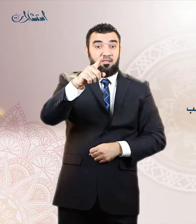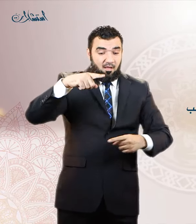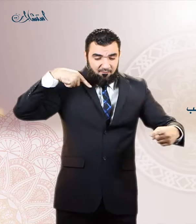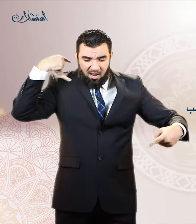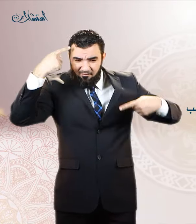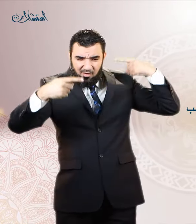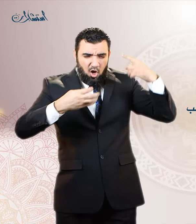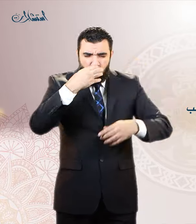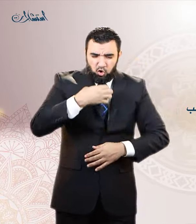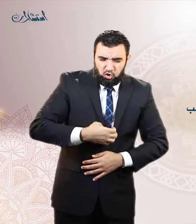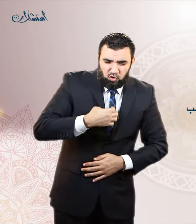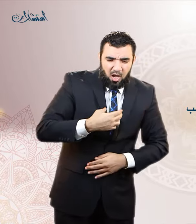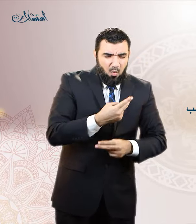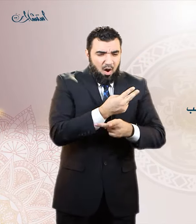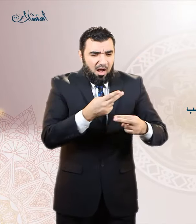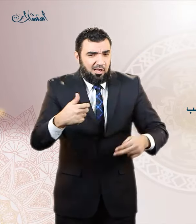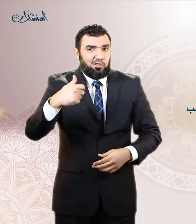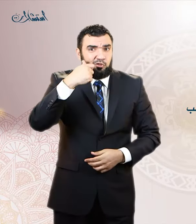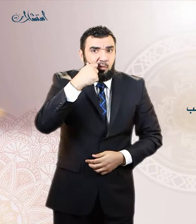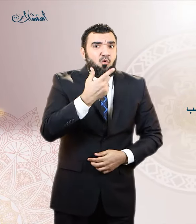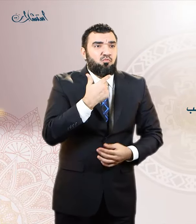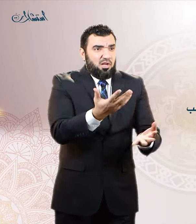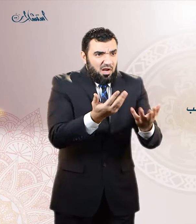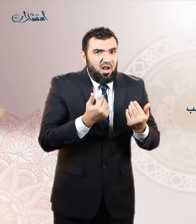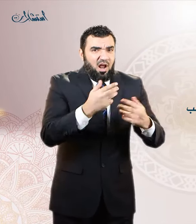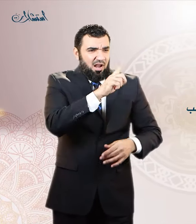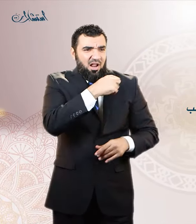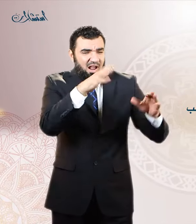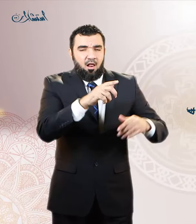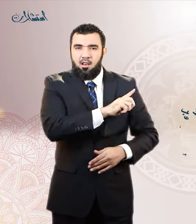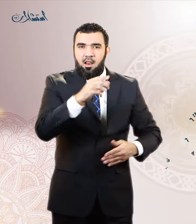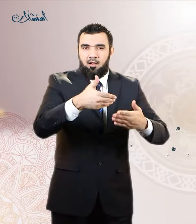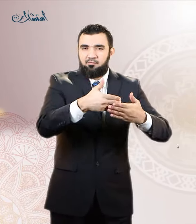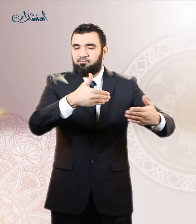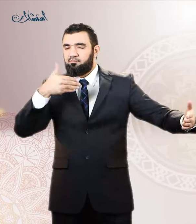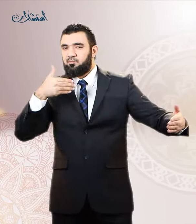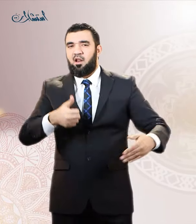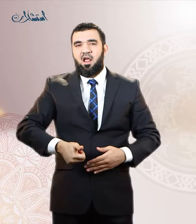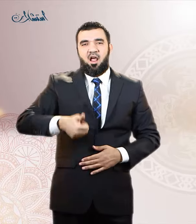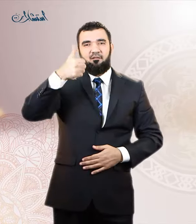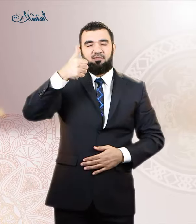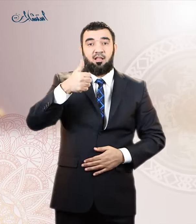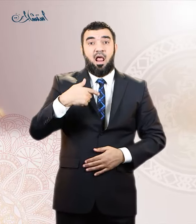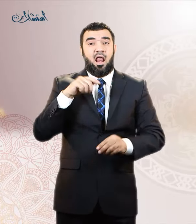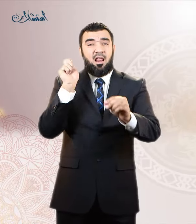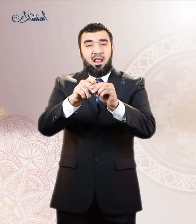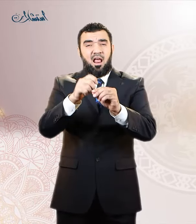ويذهب منها الطمع في المعصية والتعلق بها وخير ما نصيك به ايها